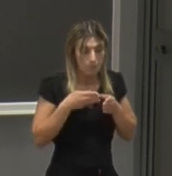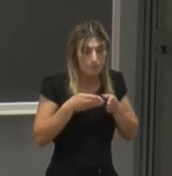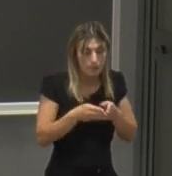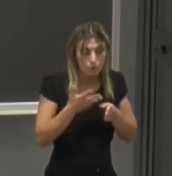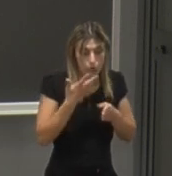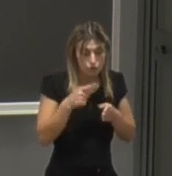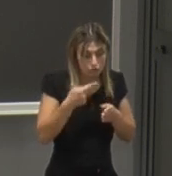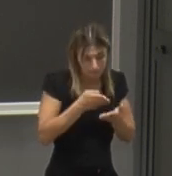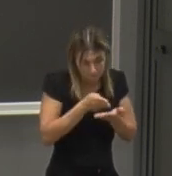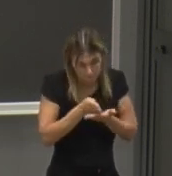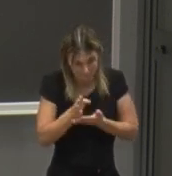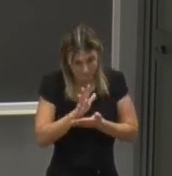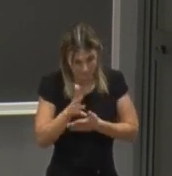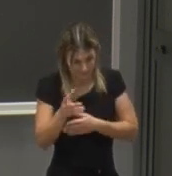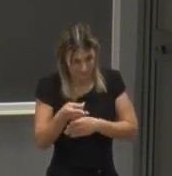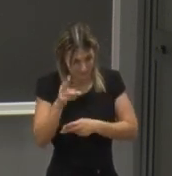se vogliamo più spostato verso